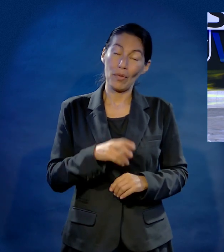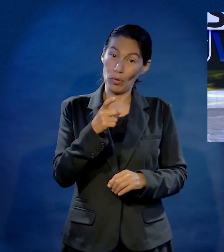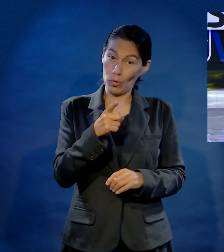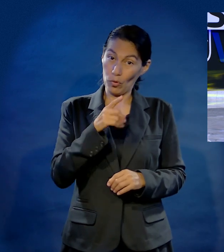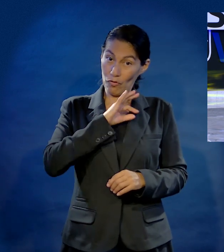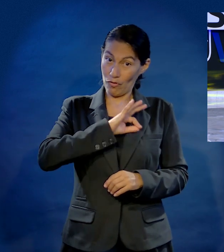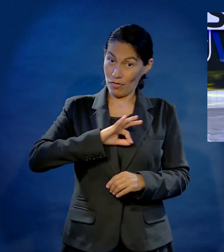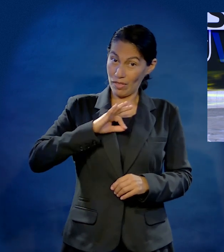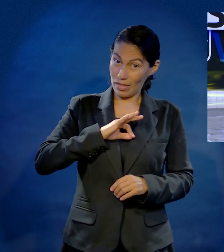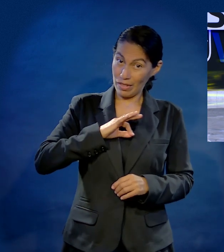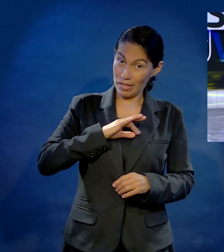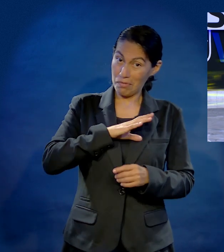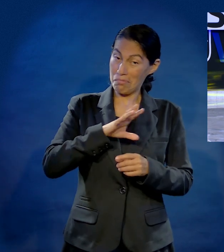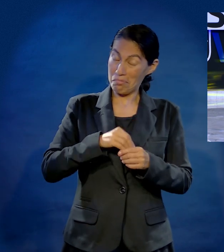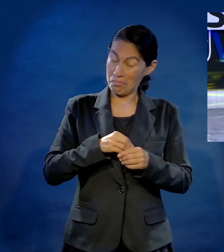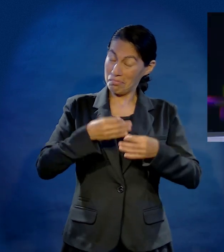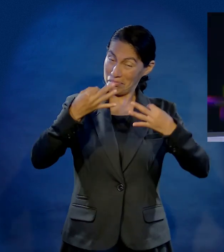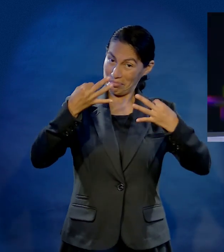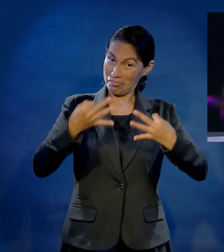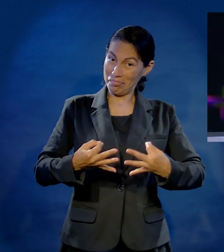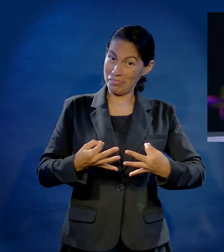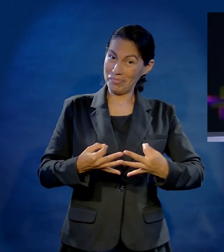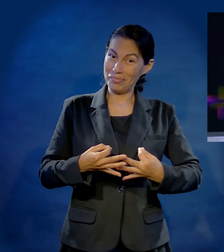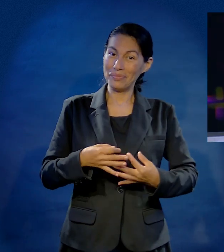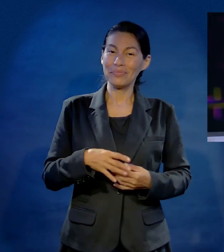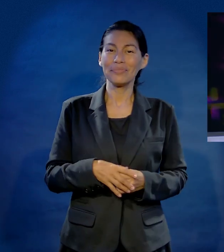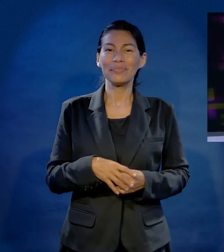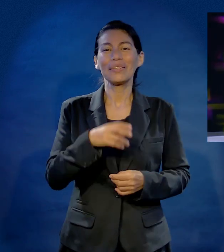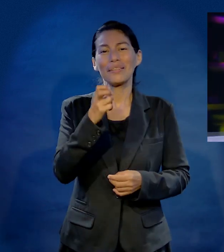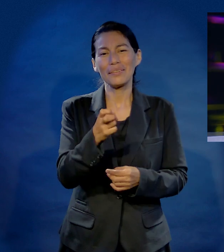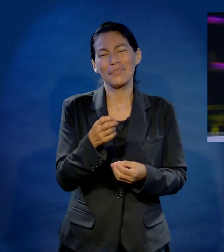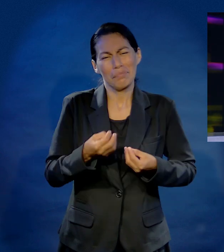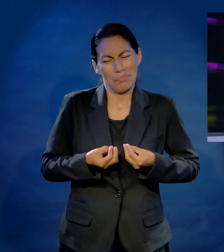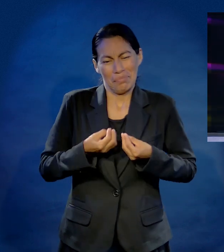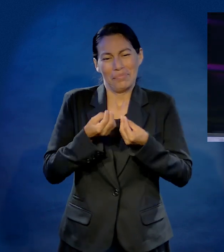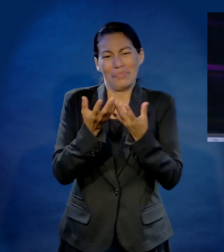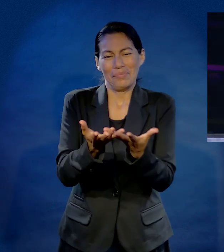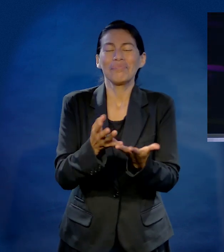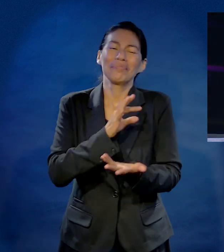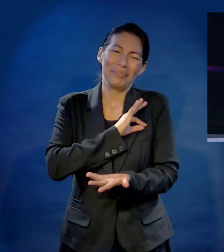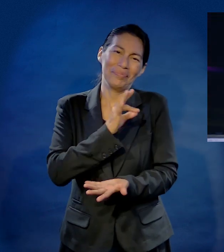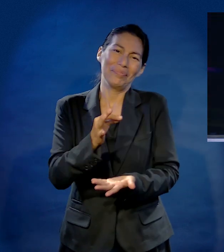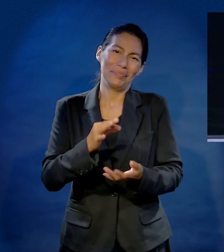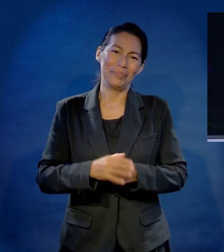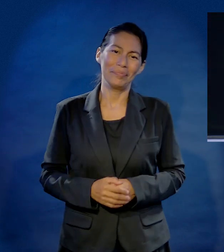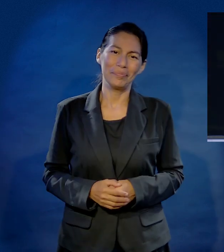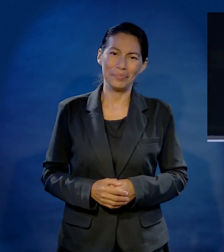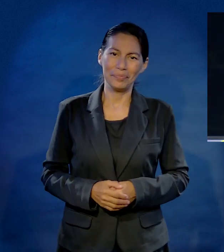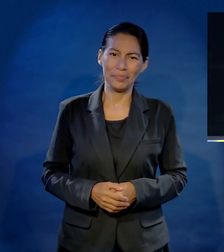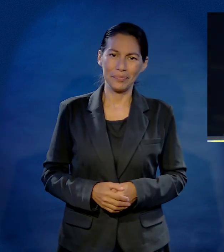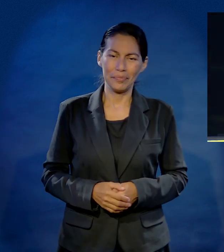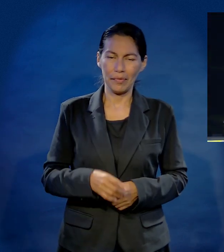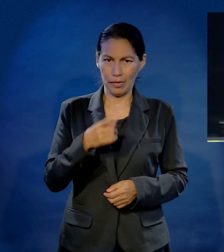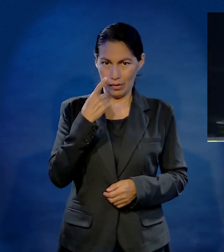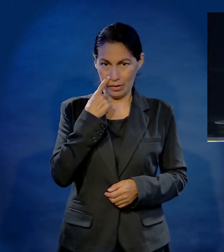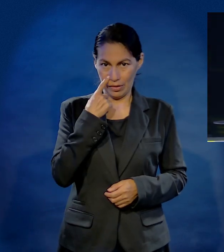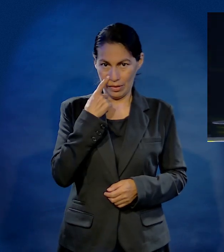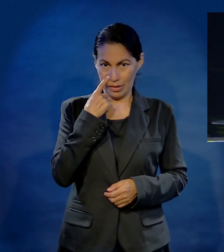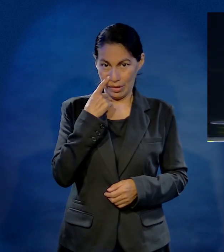y más pleno, entonces estás en posibilidades de dar. Ahora, déjenme decirles